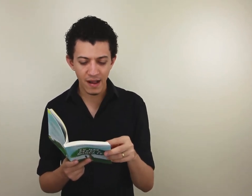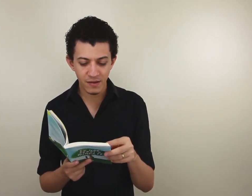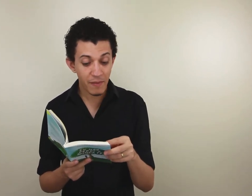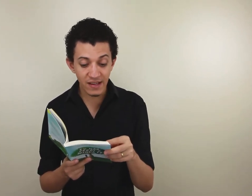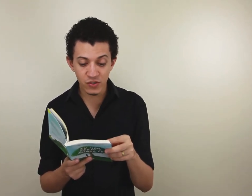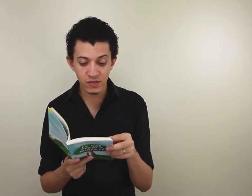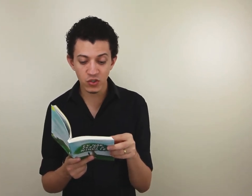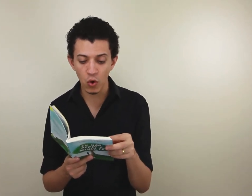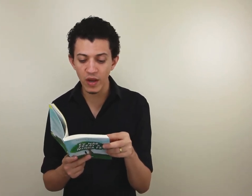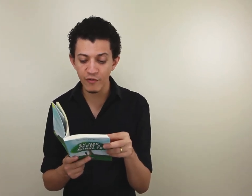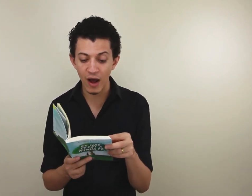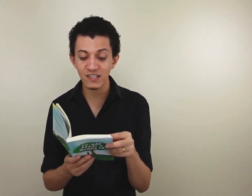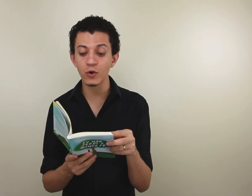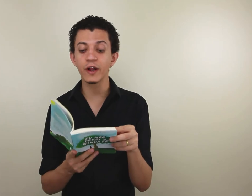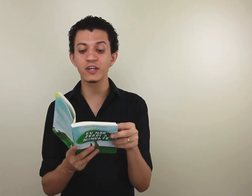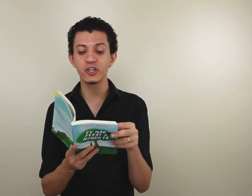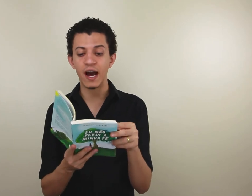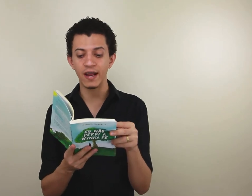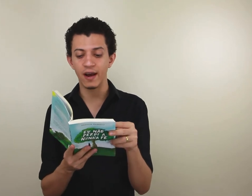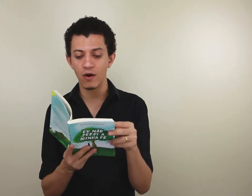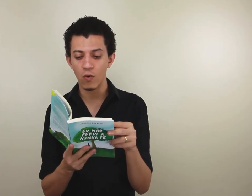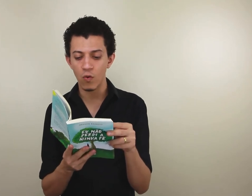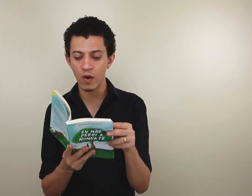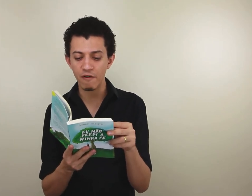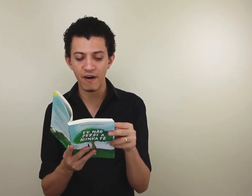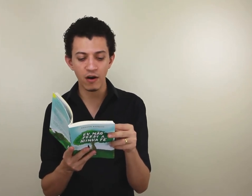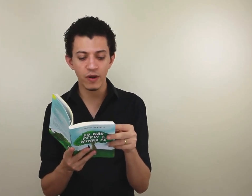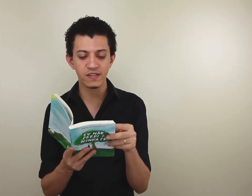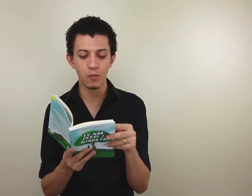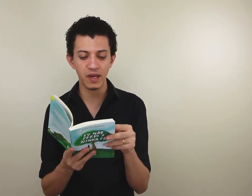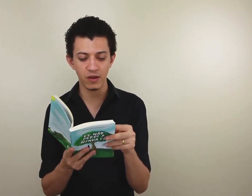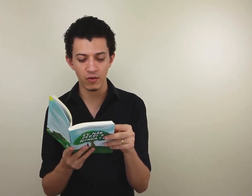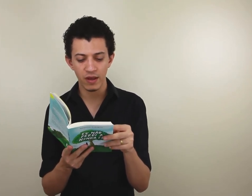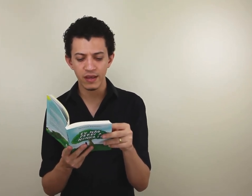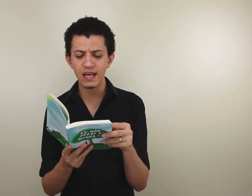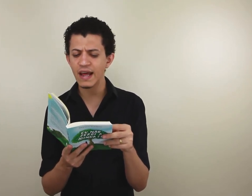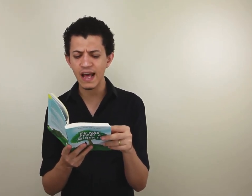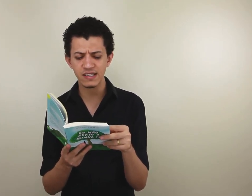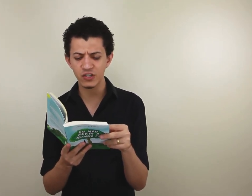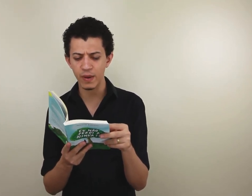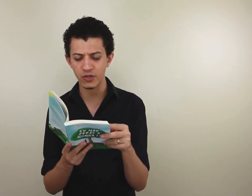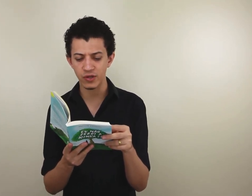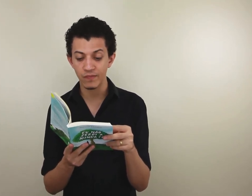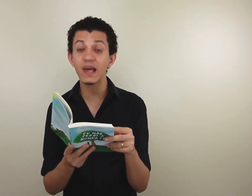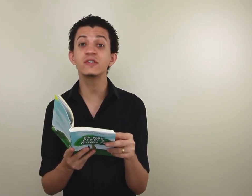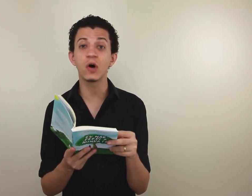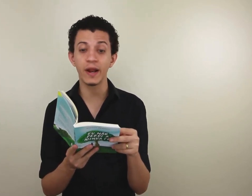Madison citou o livro As Crônicas de Nárnia, O Cavalo e Seu Menino, que lera recentemente. Na história,